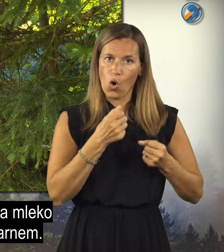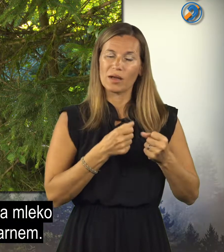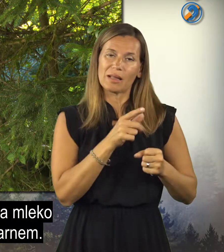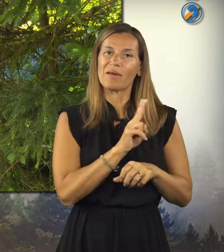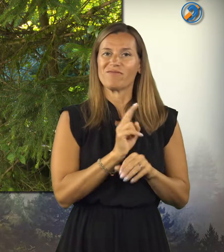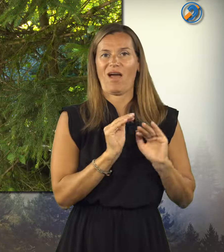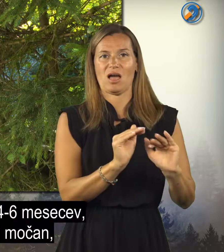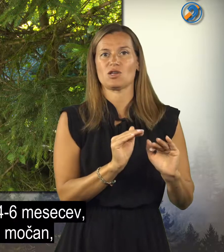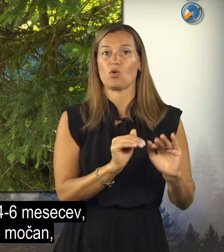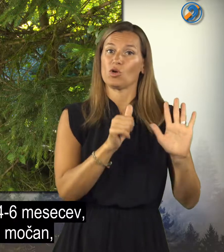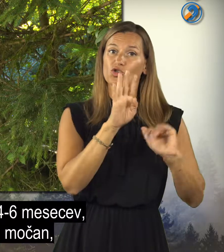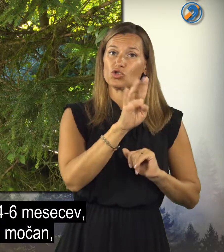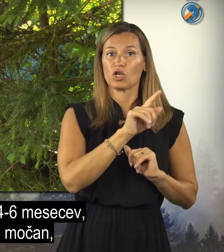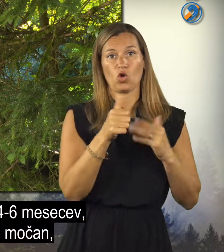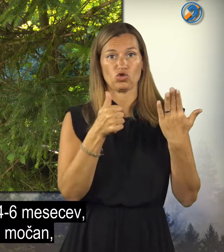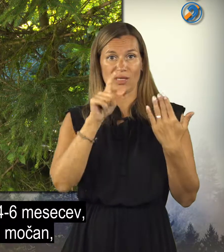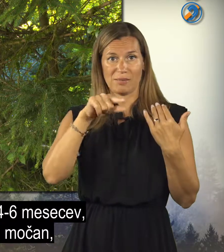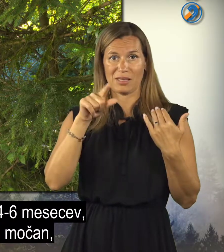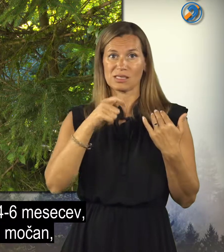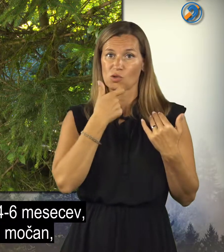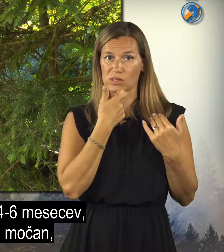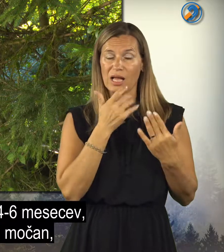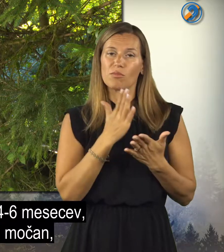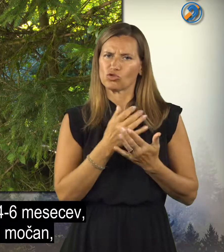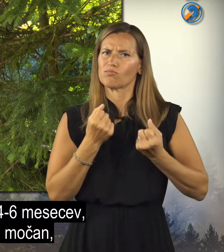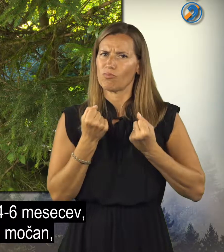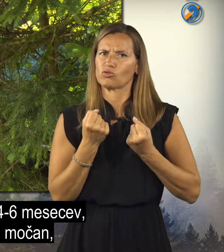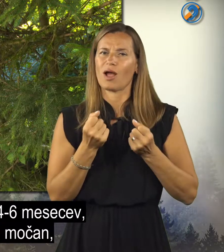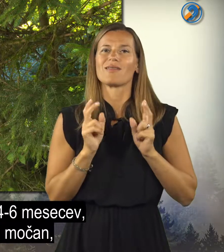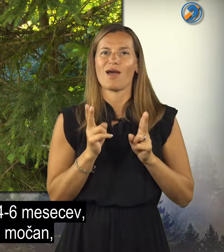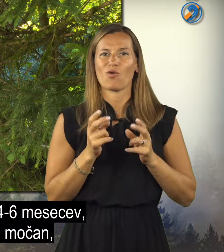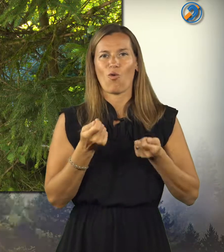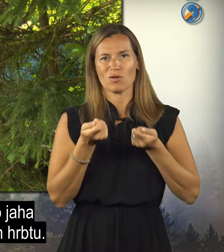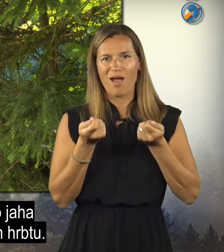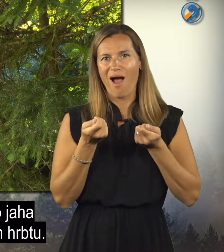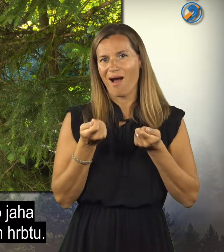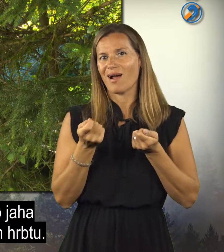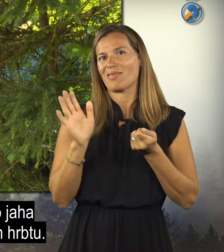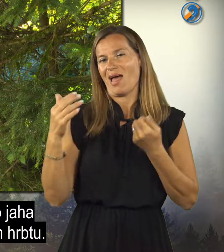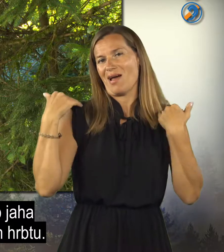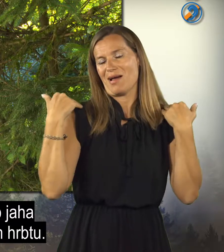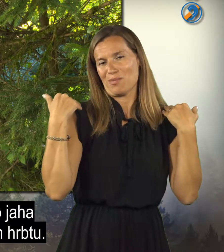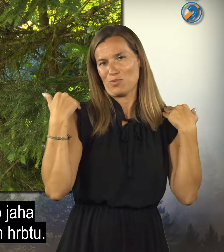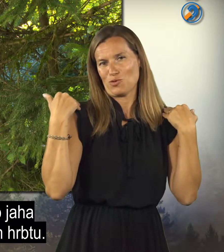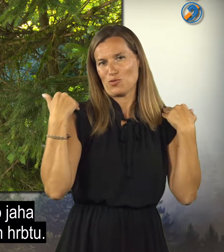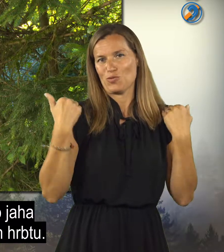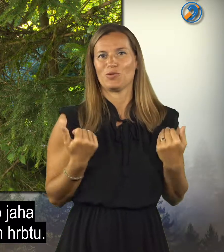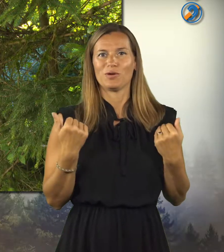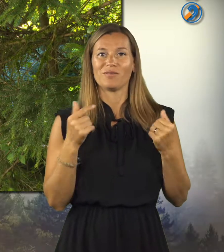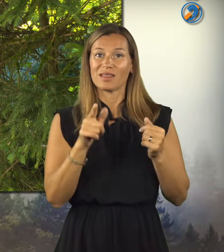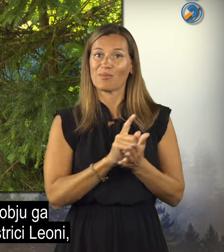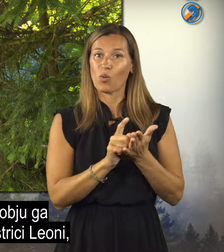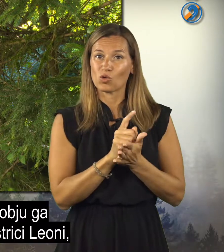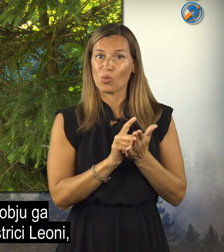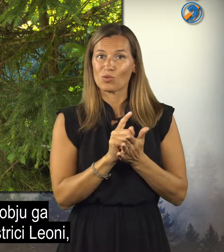nej je na varnem. Nekje štiri do šest mesecav star, pa je že tako močan, lahko jaha na njenem hrbtu.